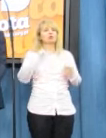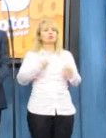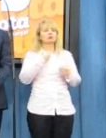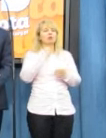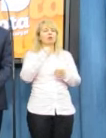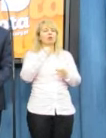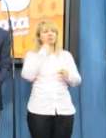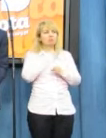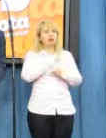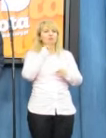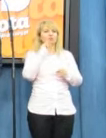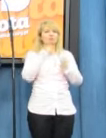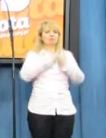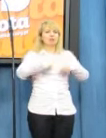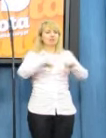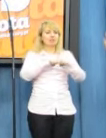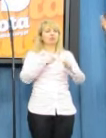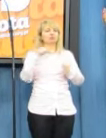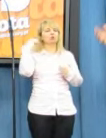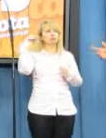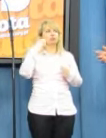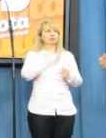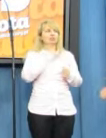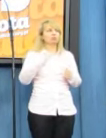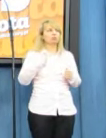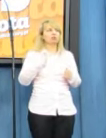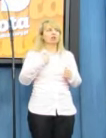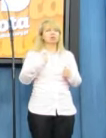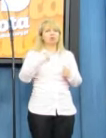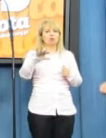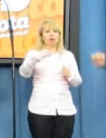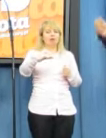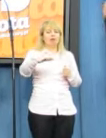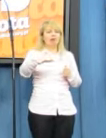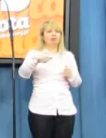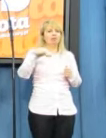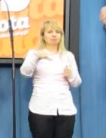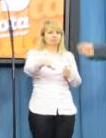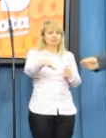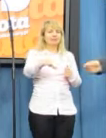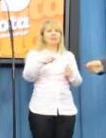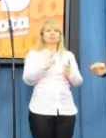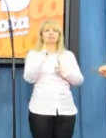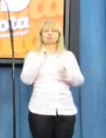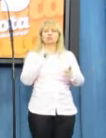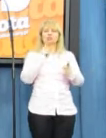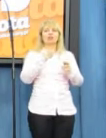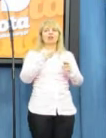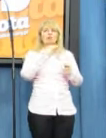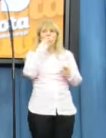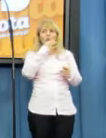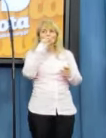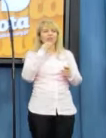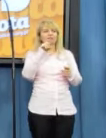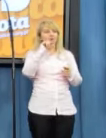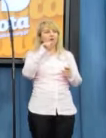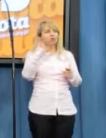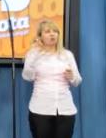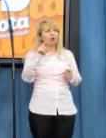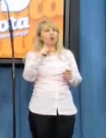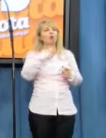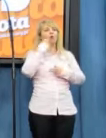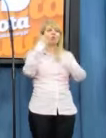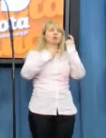Prawa i Sprawiedliwości, posłom Solidarnej Polski zaburzała ręka podczas głosowania nad poprawką Platformy. Głosowali przeciwko tej